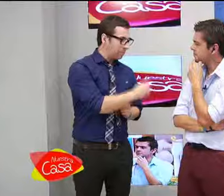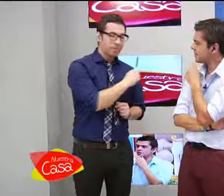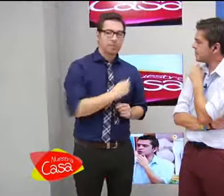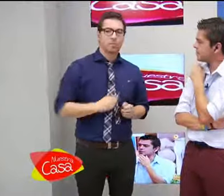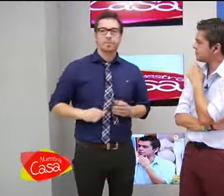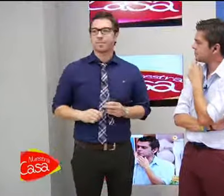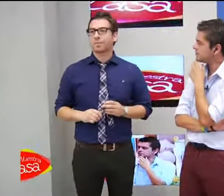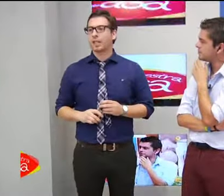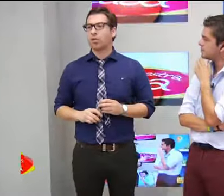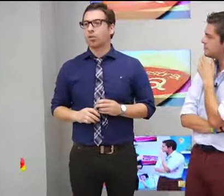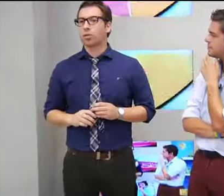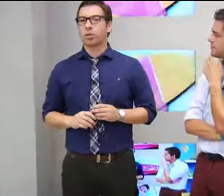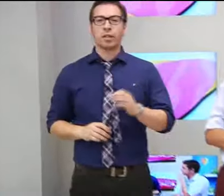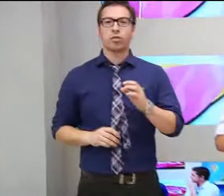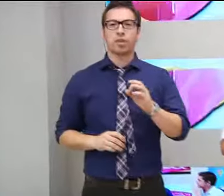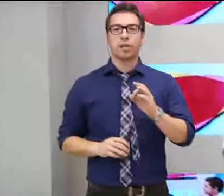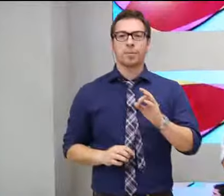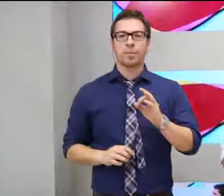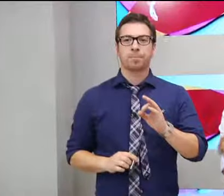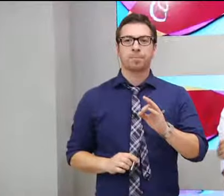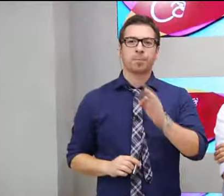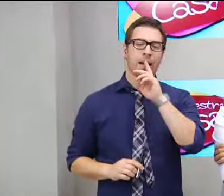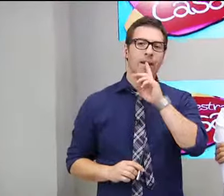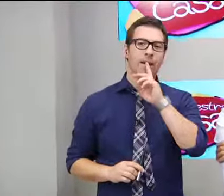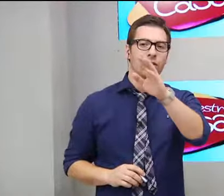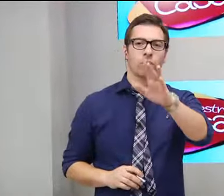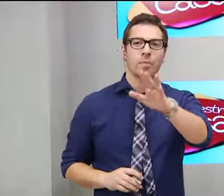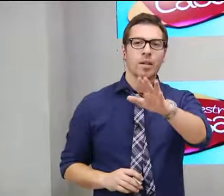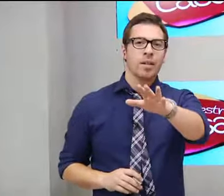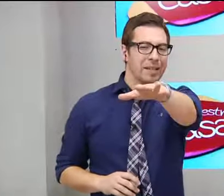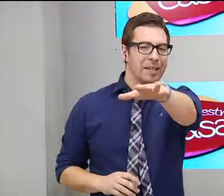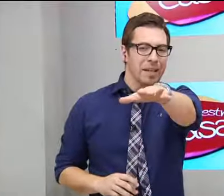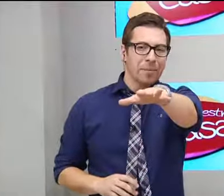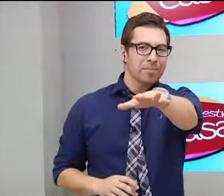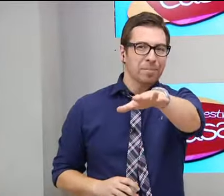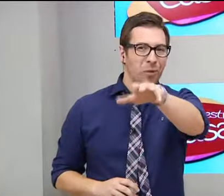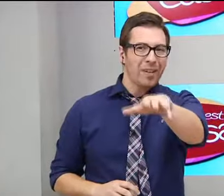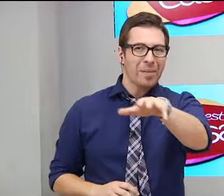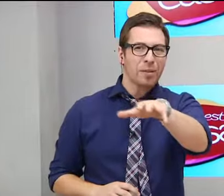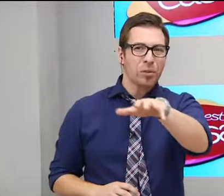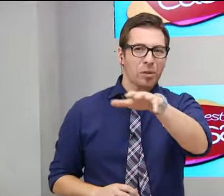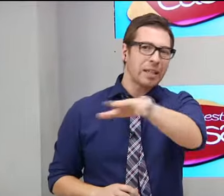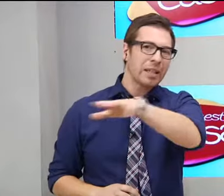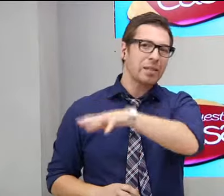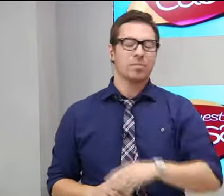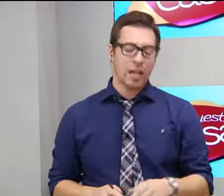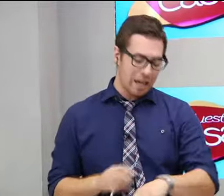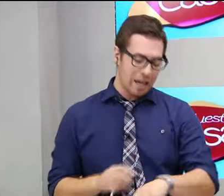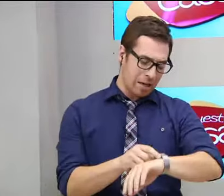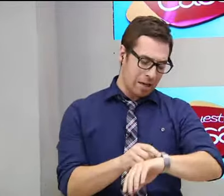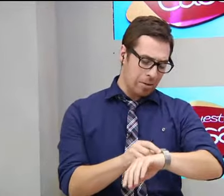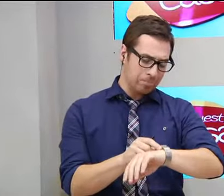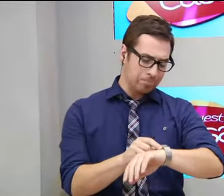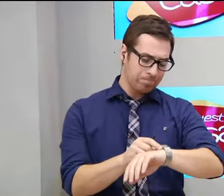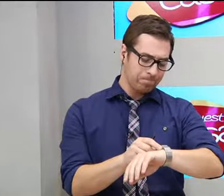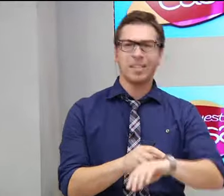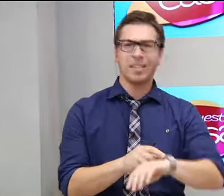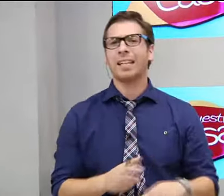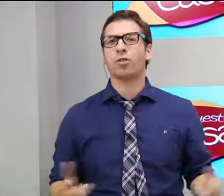dígame, tengo que contar lo siguiente, a ver, y atención, vecina, probablemente usted ya está cocinando